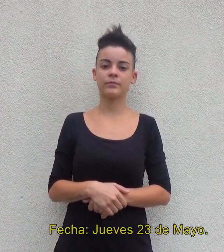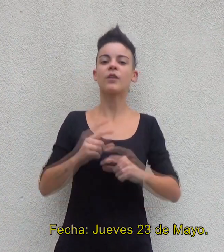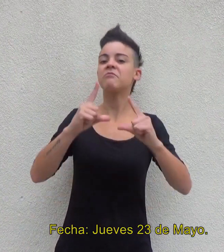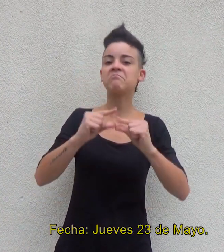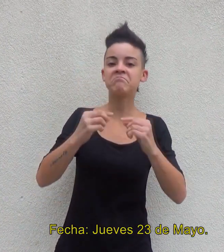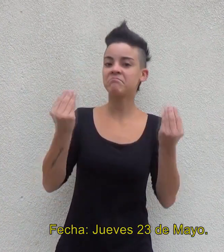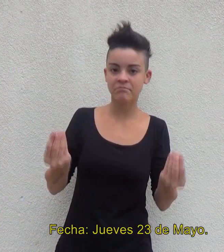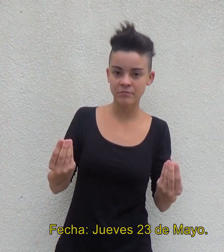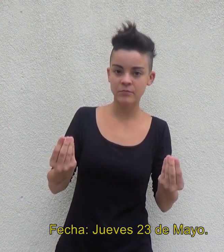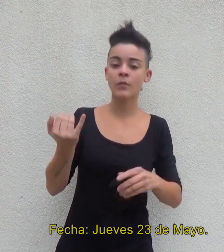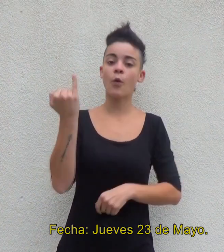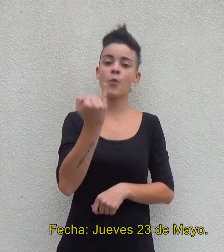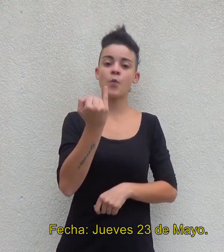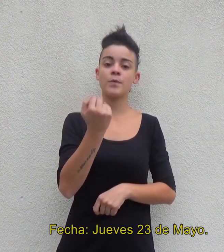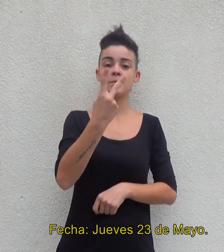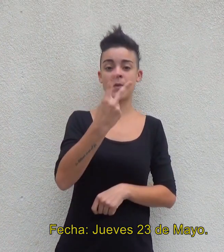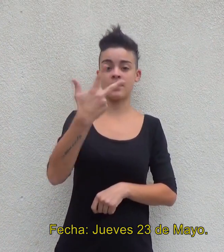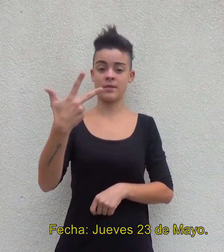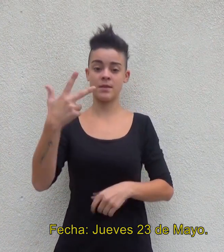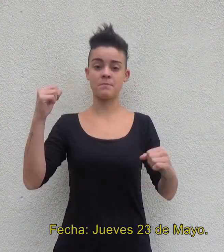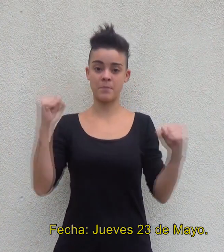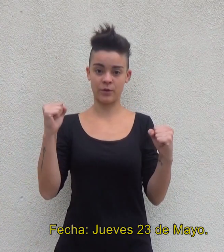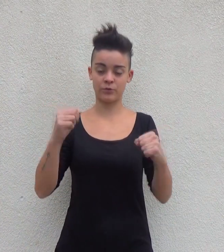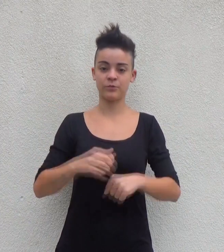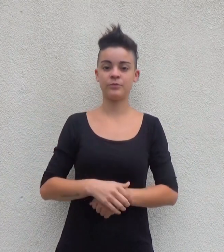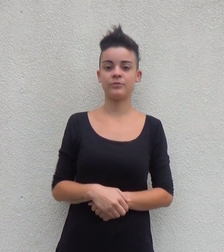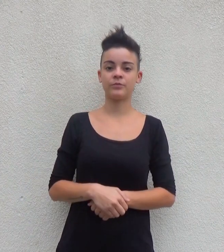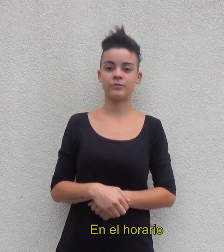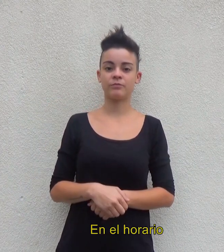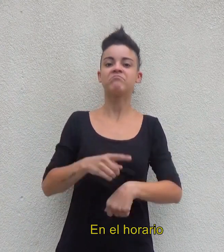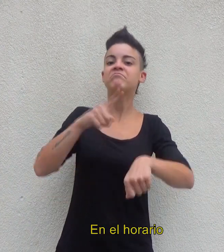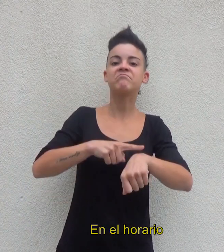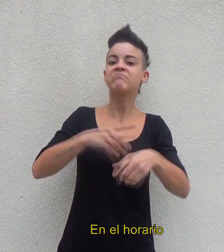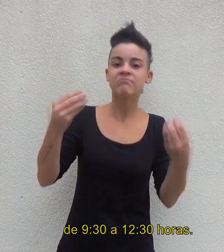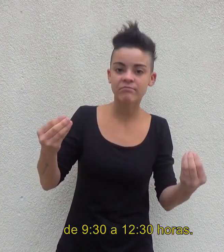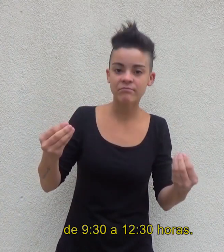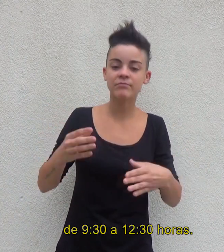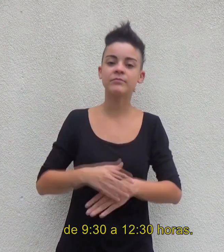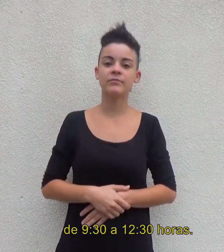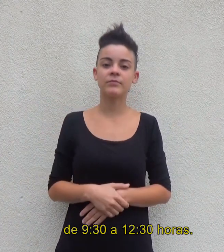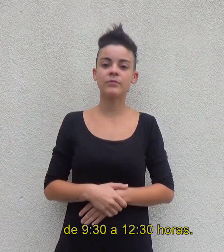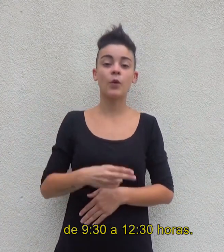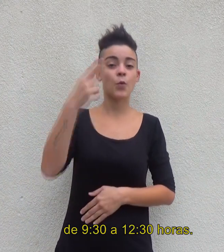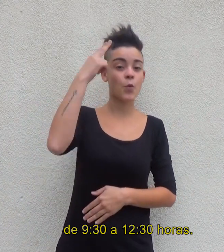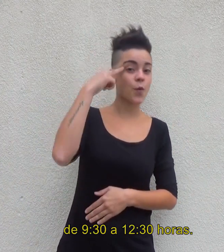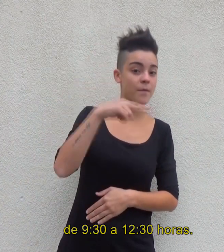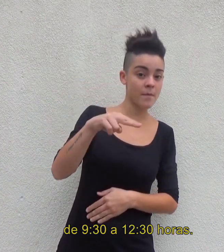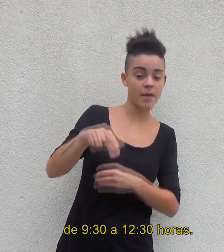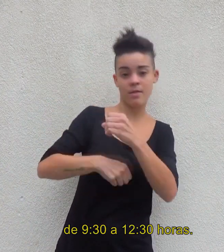jueves 23 de mayo Horario, de 9.30 a 12.30 horas